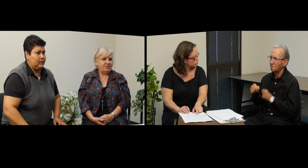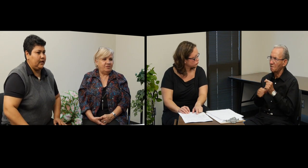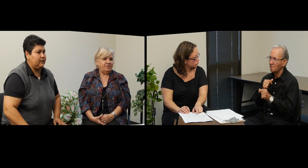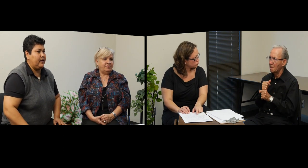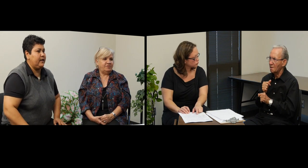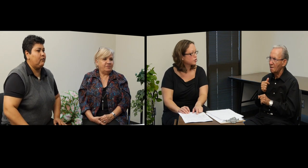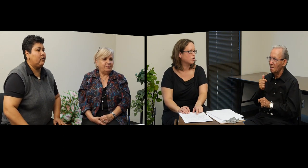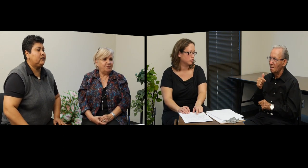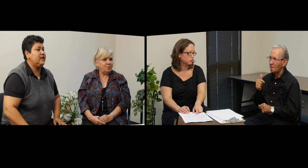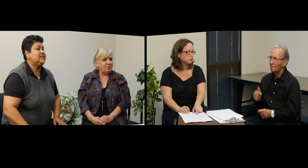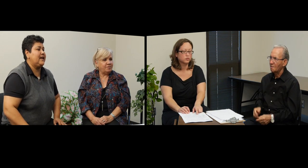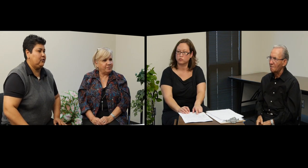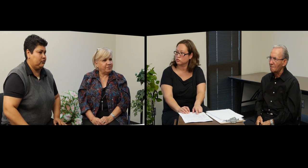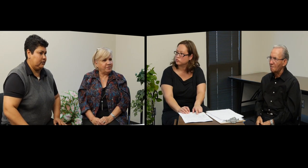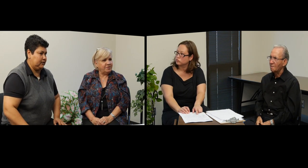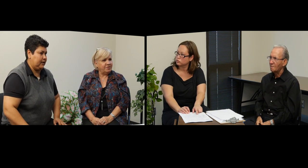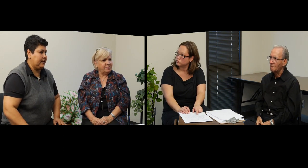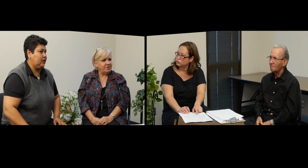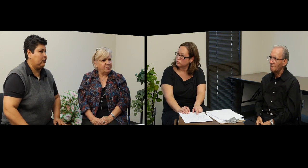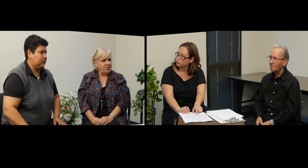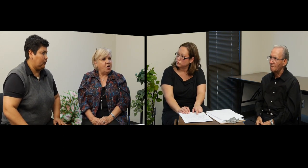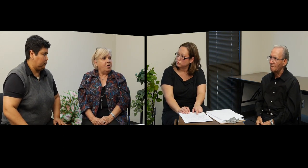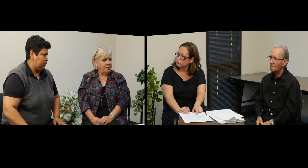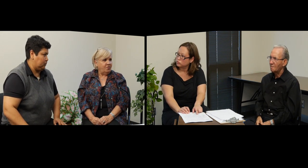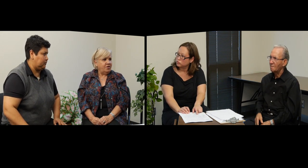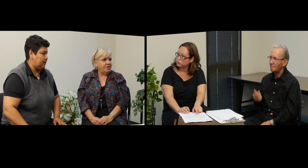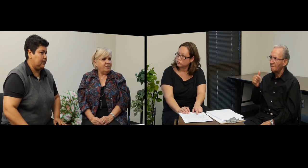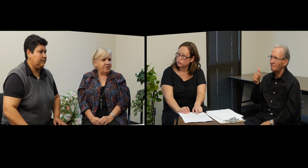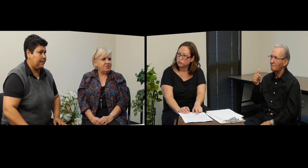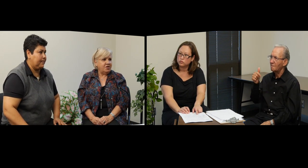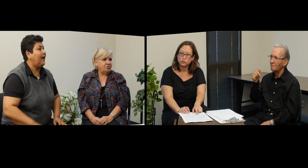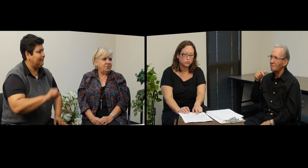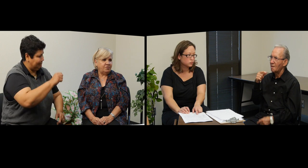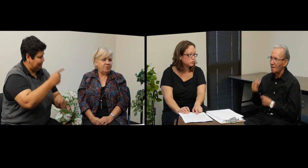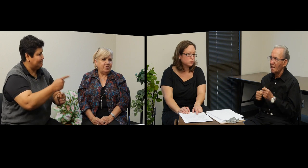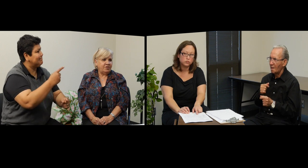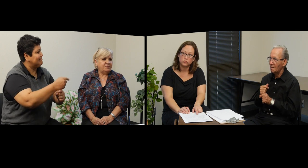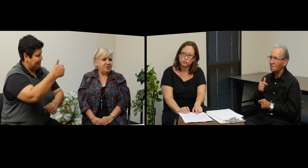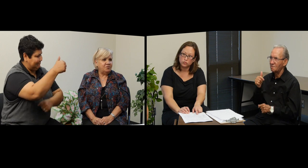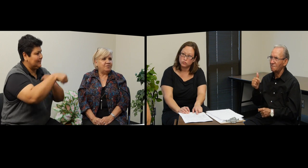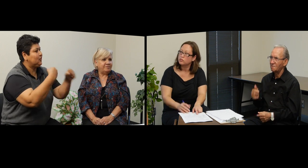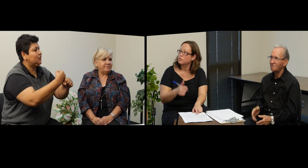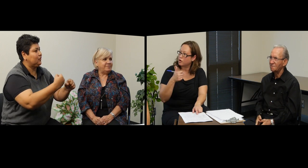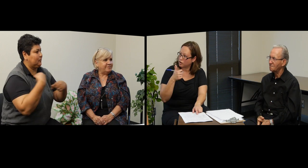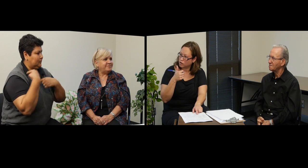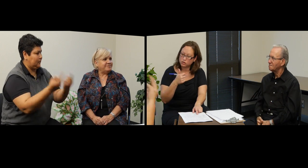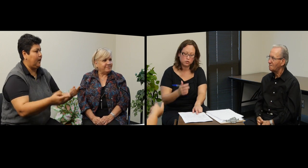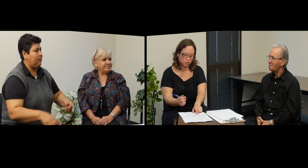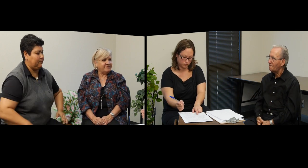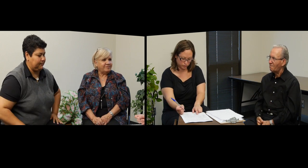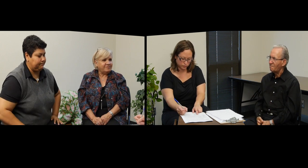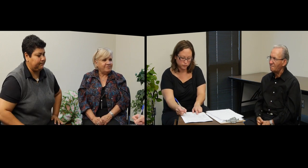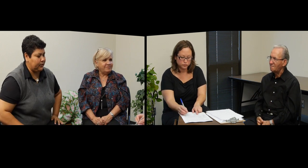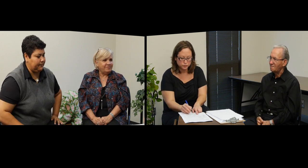Ya, ya llevo diez años de estar aquí en los Estados Unidos, ¿verdad? No, años. Lleva diez años. Ajá. Ah, muy bien. Ok.